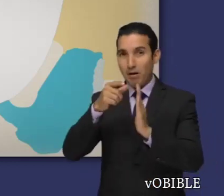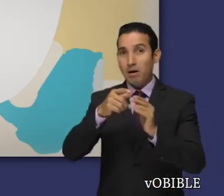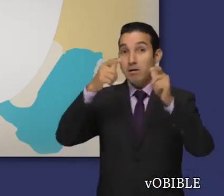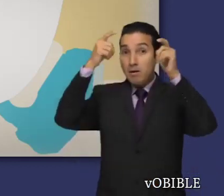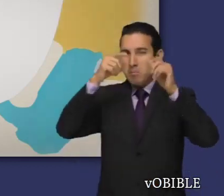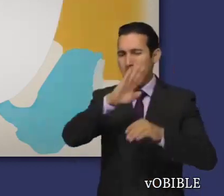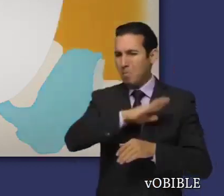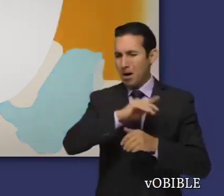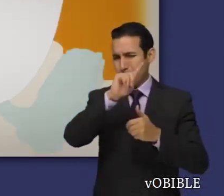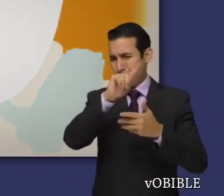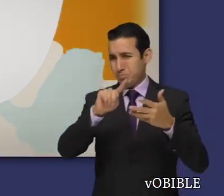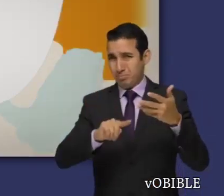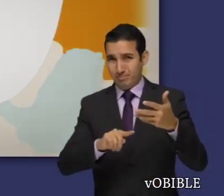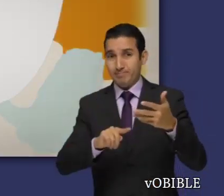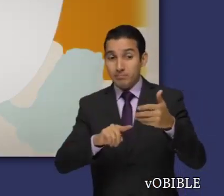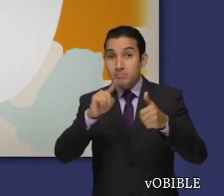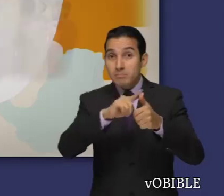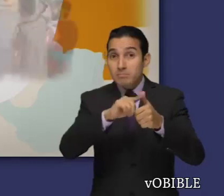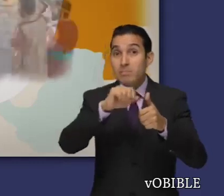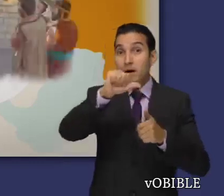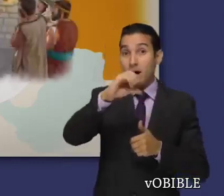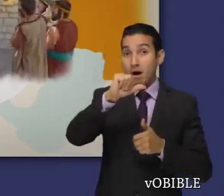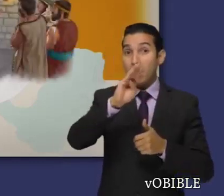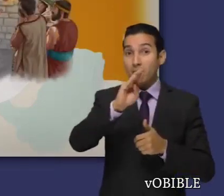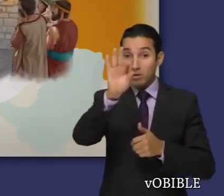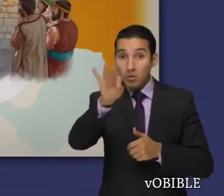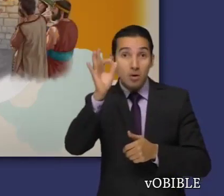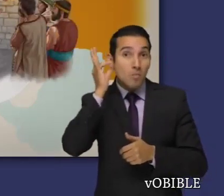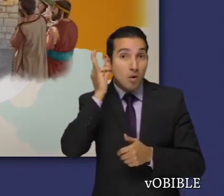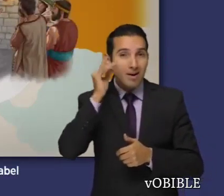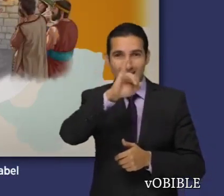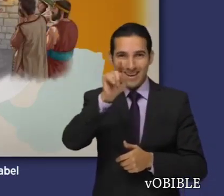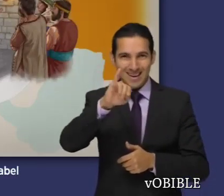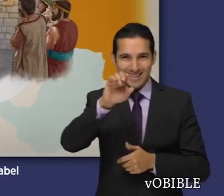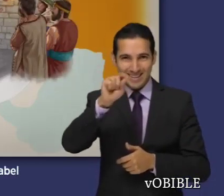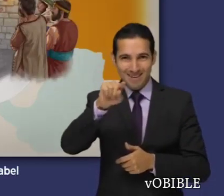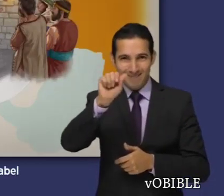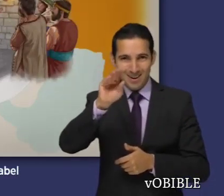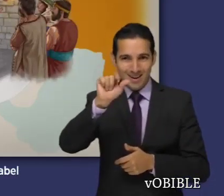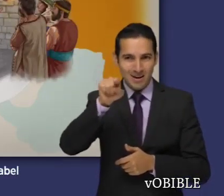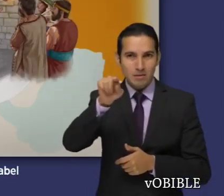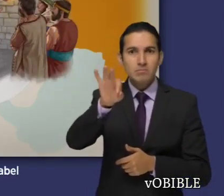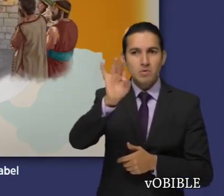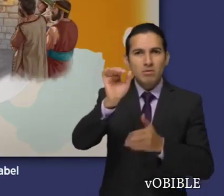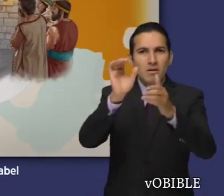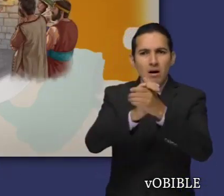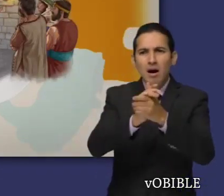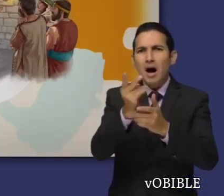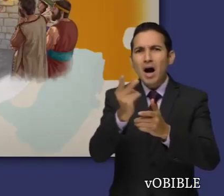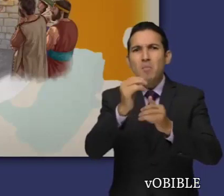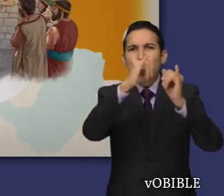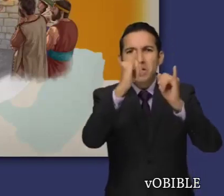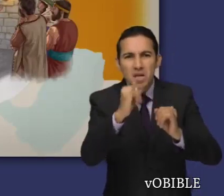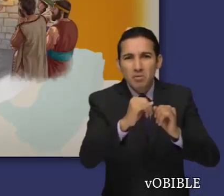reino del norte. Entre ellos está Acab, que se casa con la princesa pagana Jezabel, y juntos introducen la